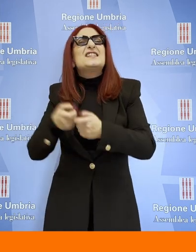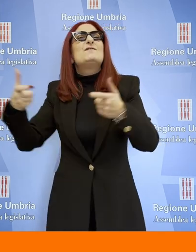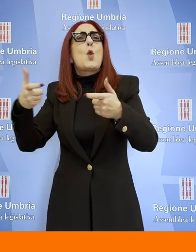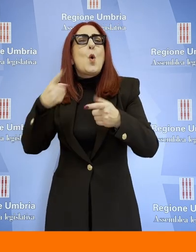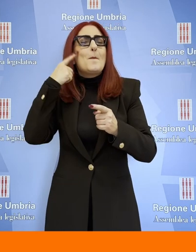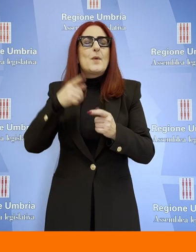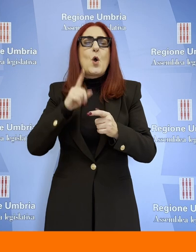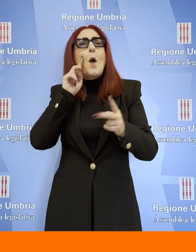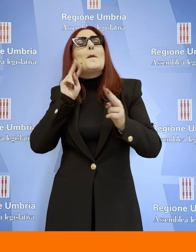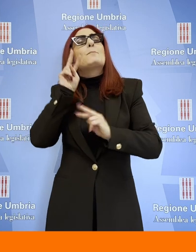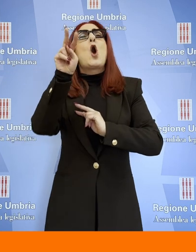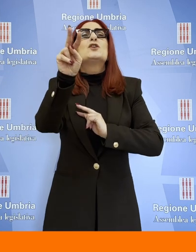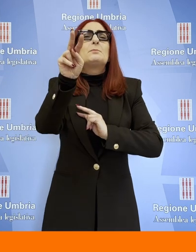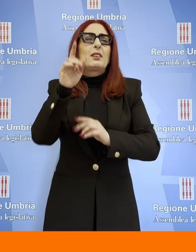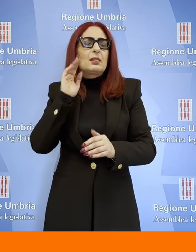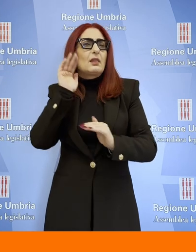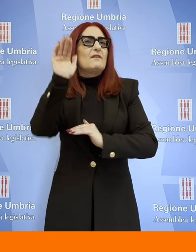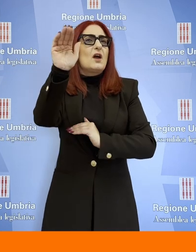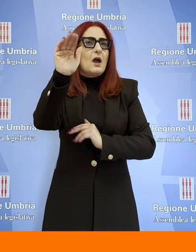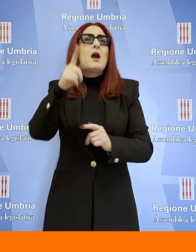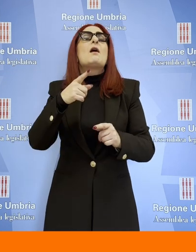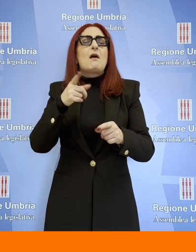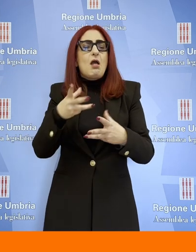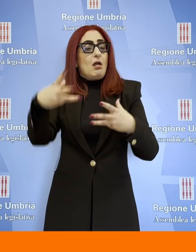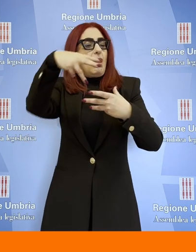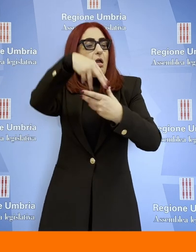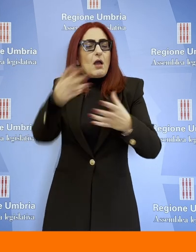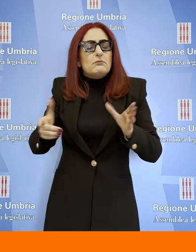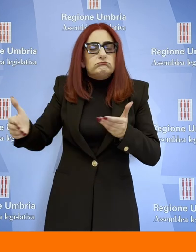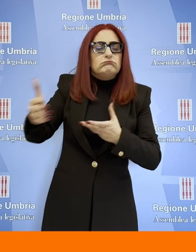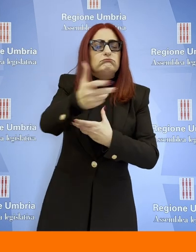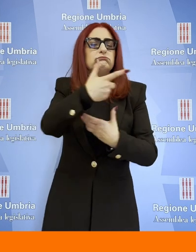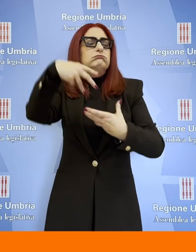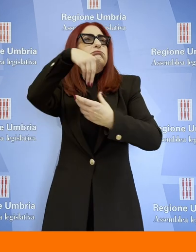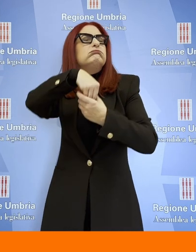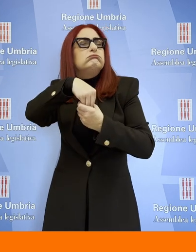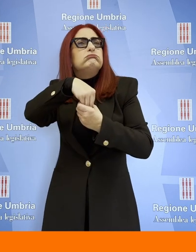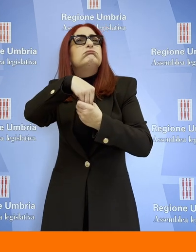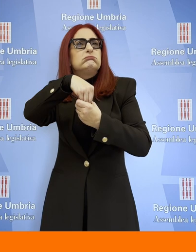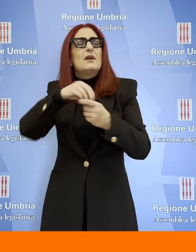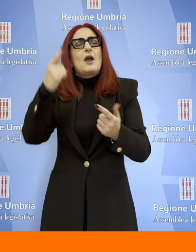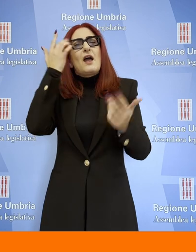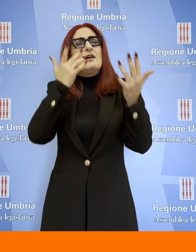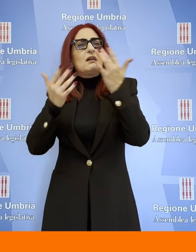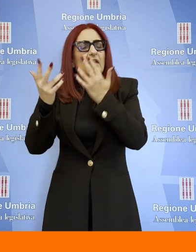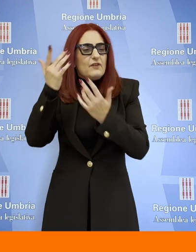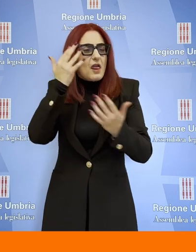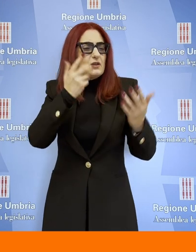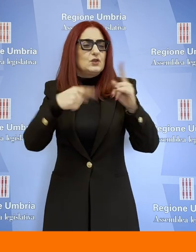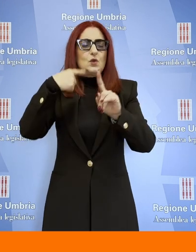quello che è stato anche la riflessione, il pensiero culturale di questi ultimi anni. Soprattutto